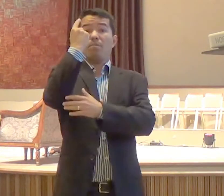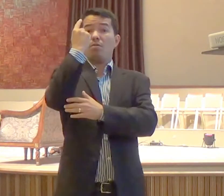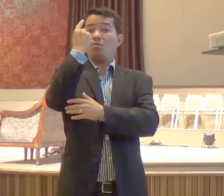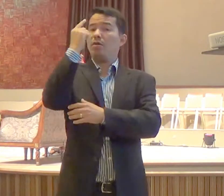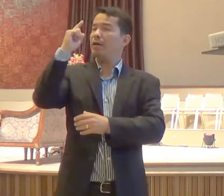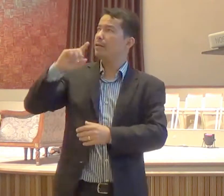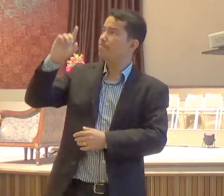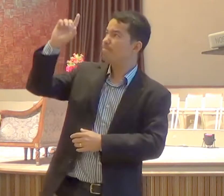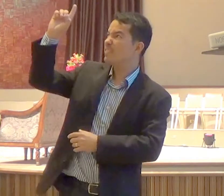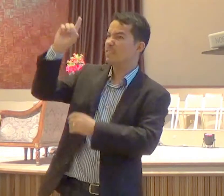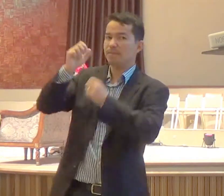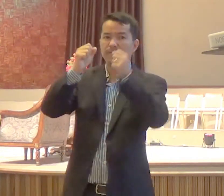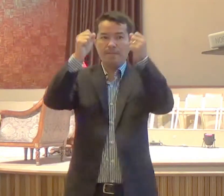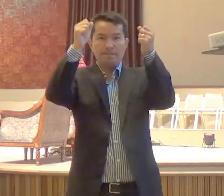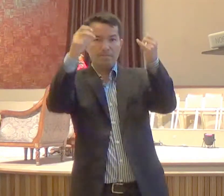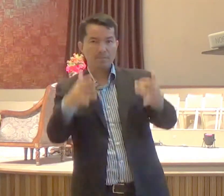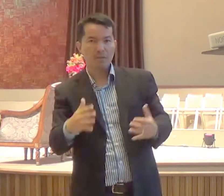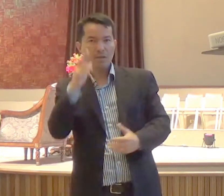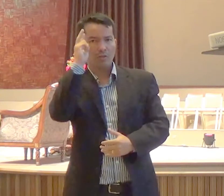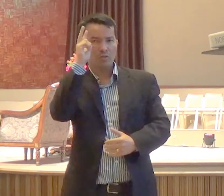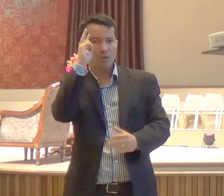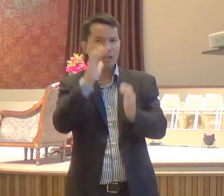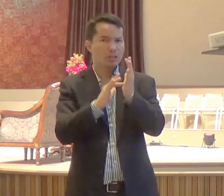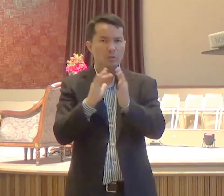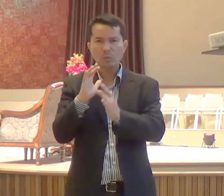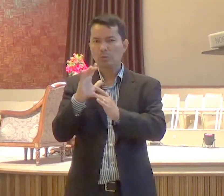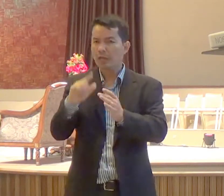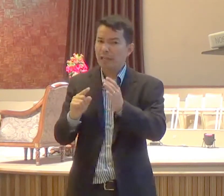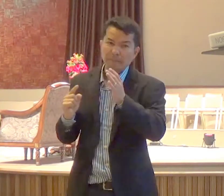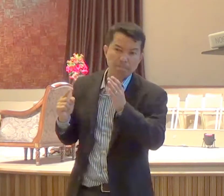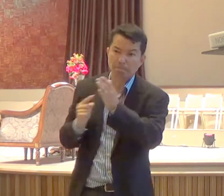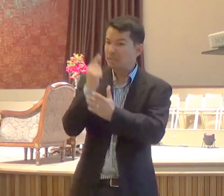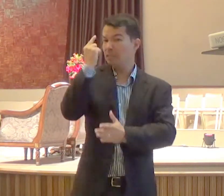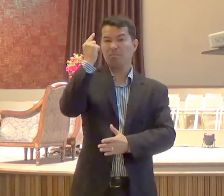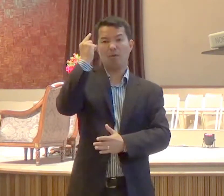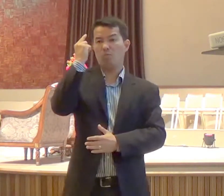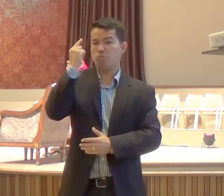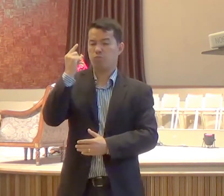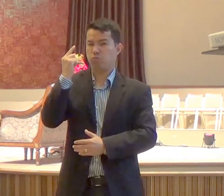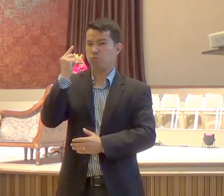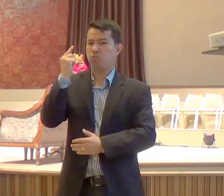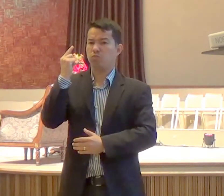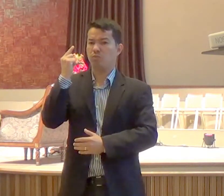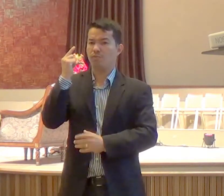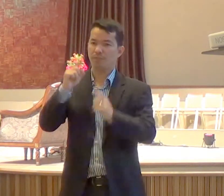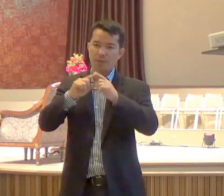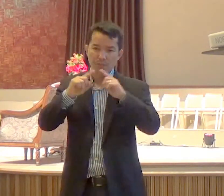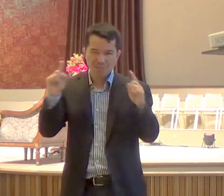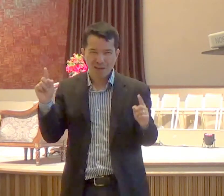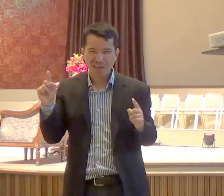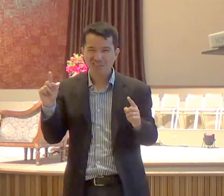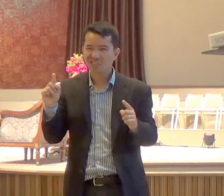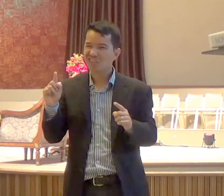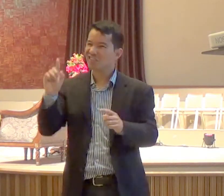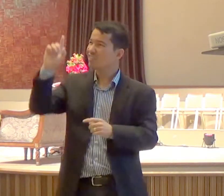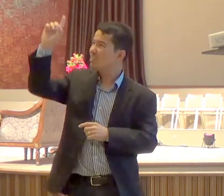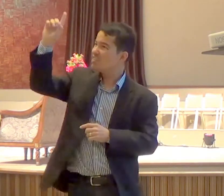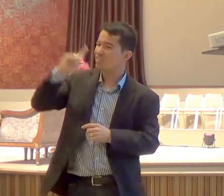a mensagem é o Evangelho, mas o Senhor confirma essa palavra através de sinais e prodígios, um dia